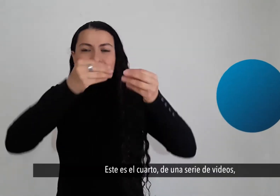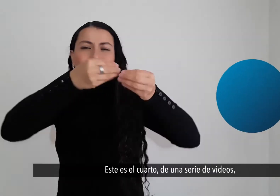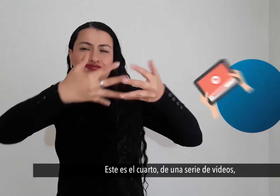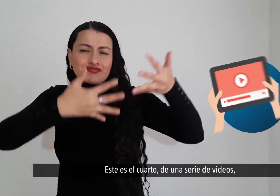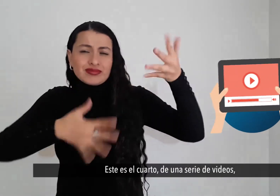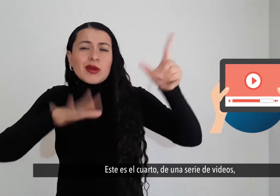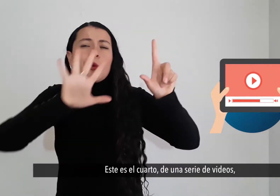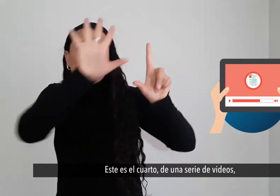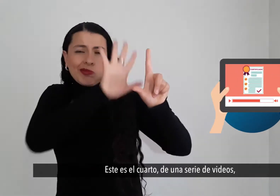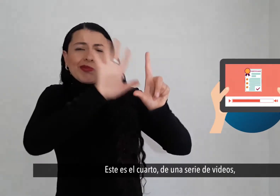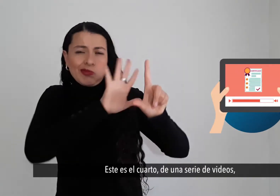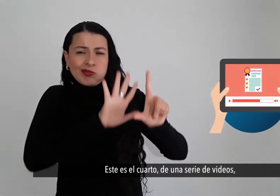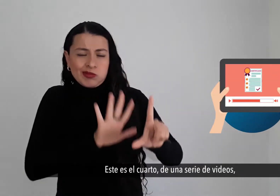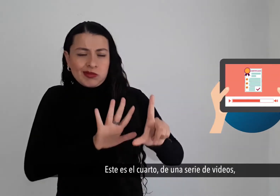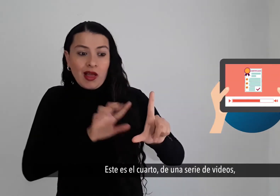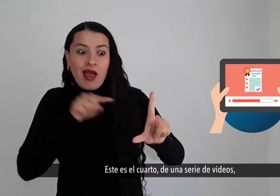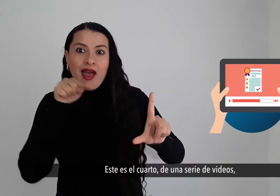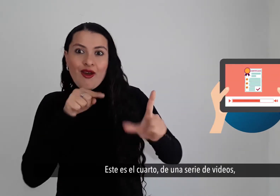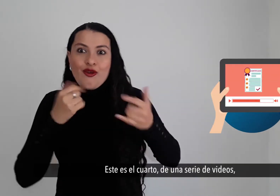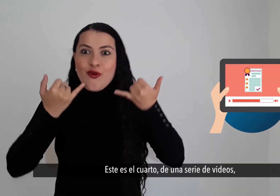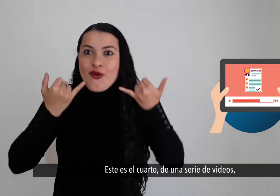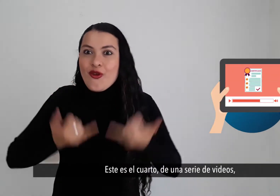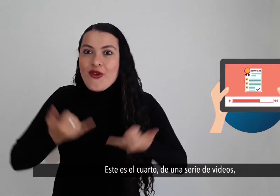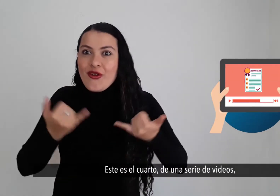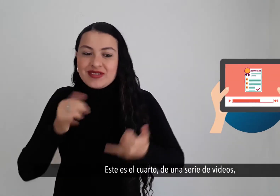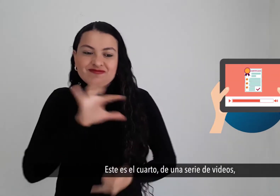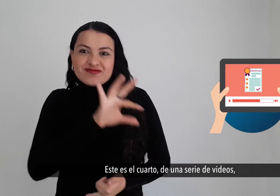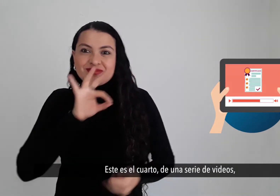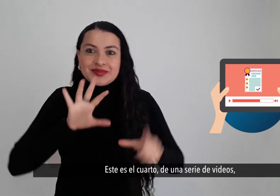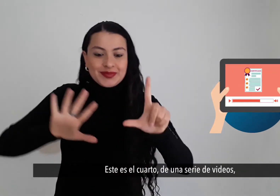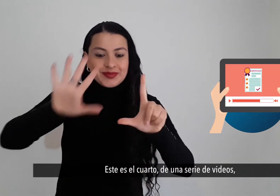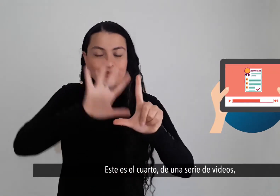Este es el cuarto de una serie de videos